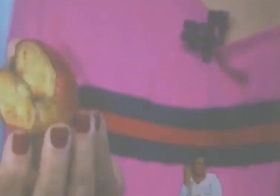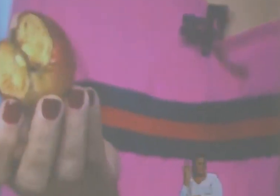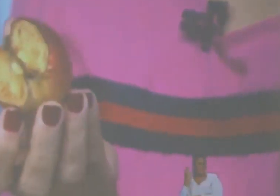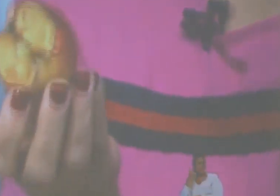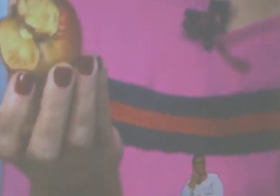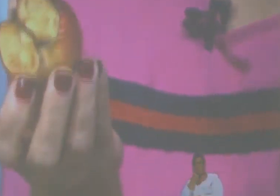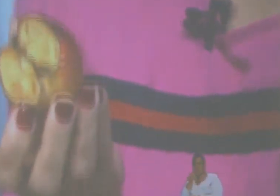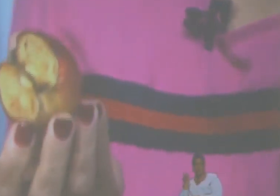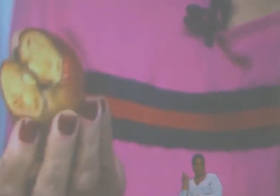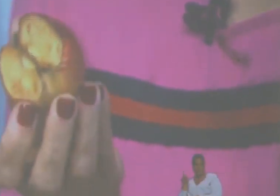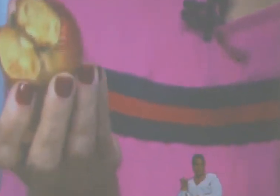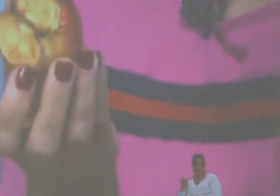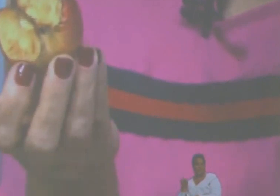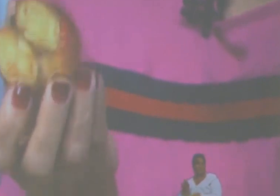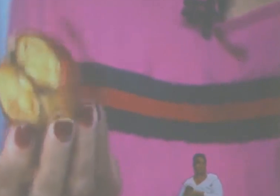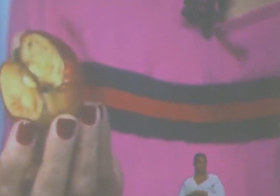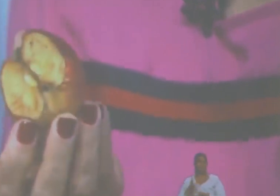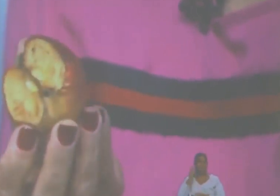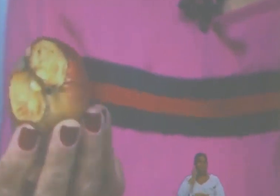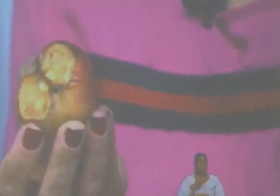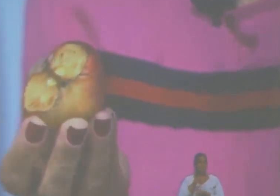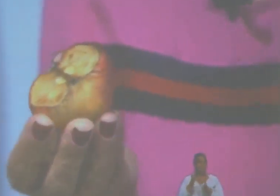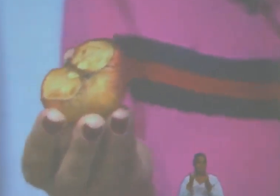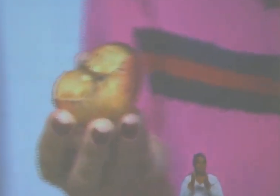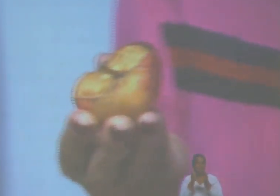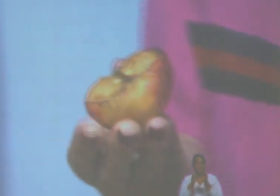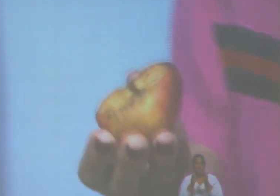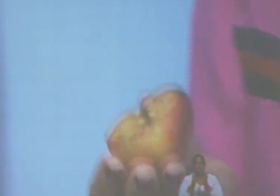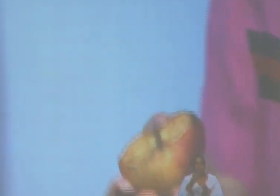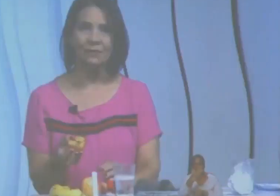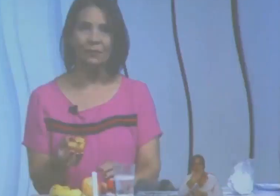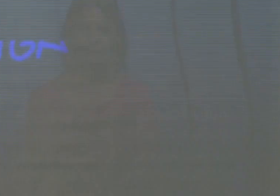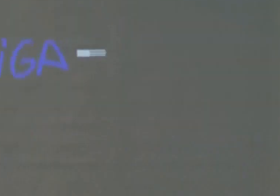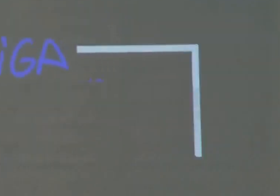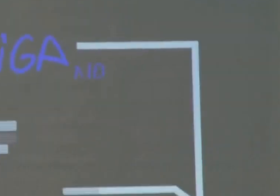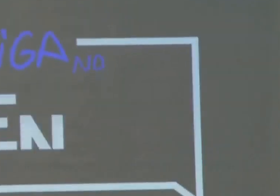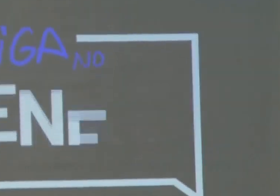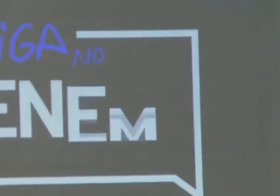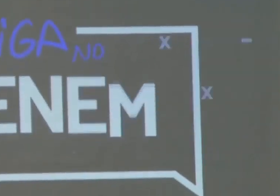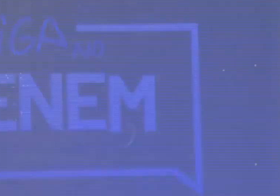Olha a característica dessa maçã. Ocorreu uma oxidação.